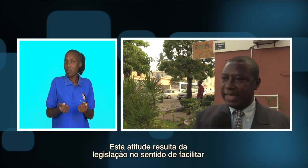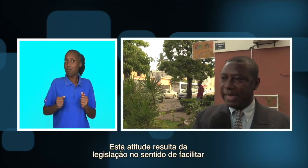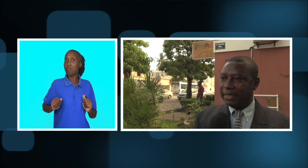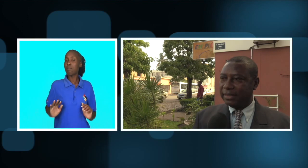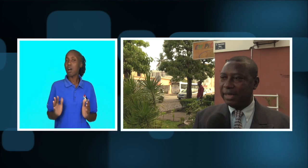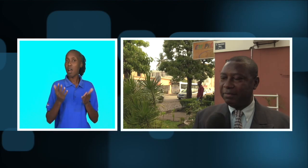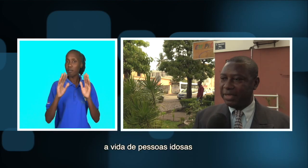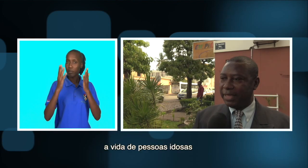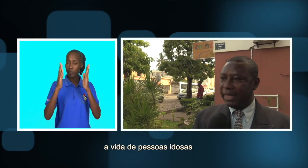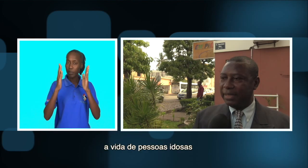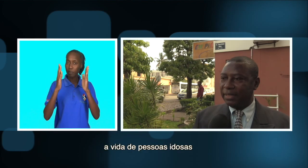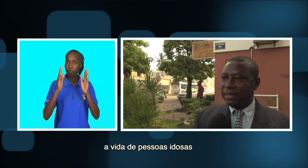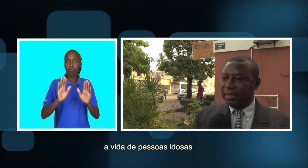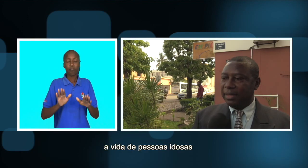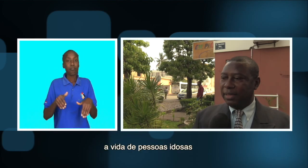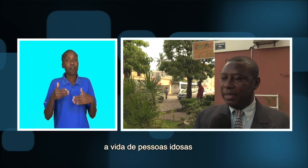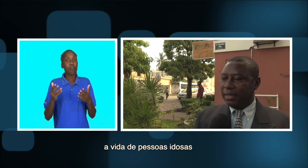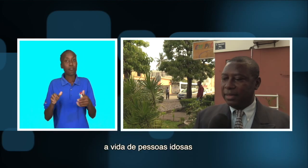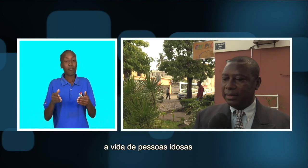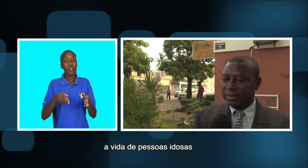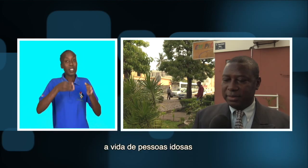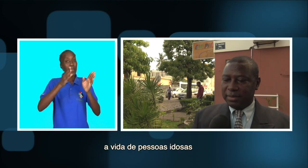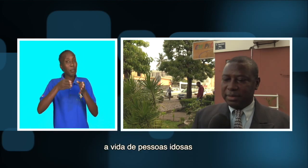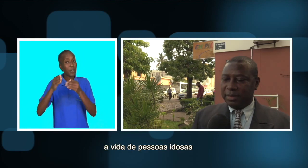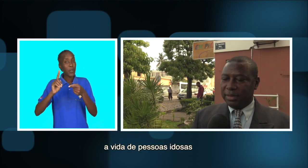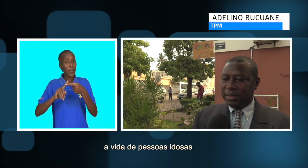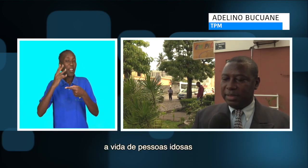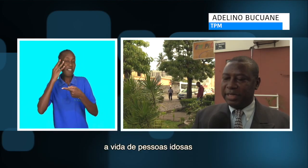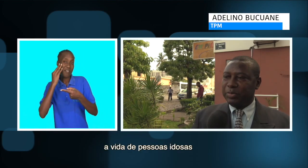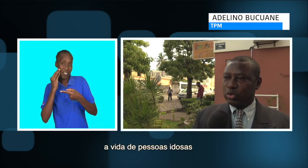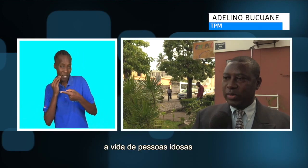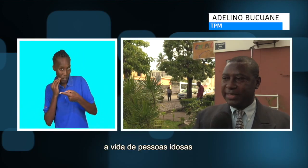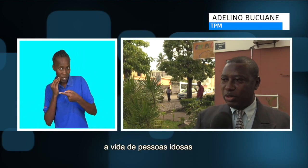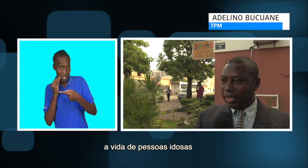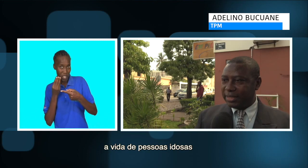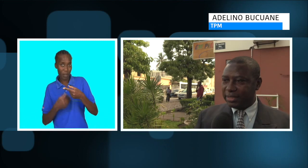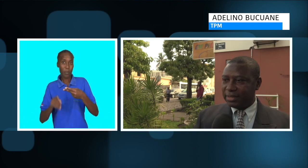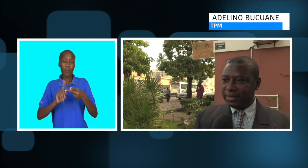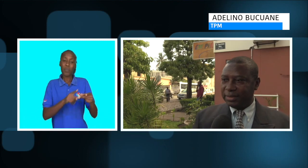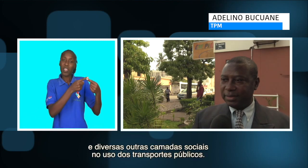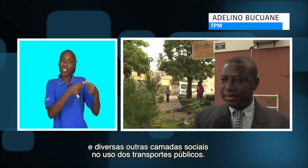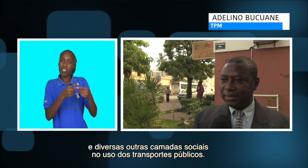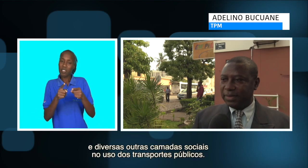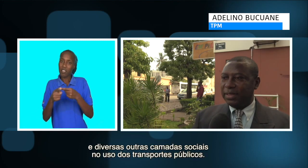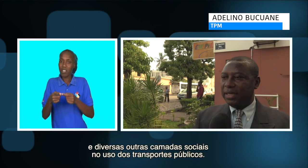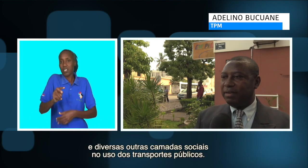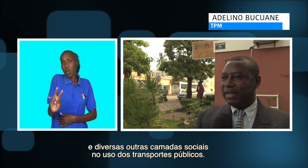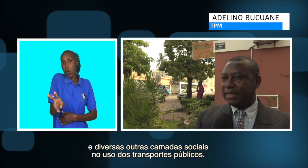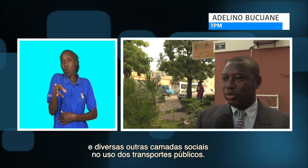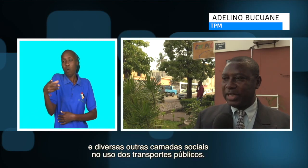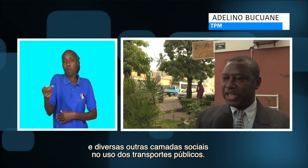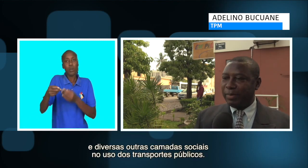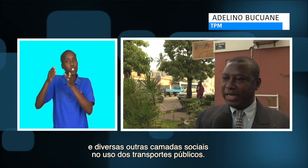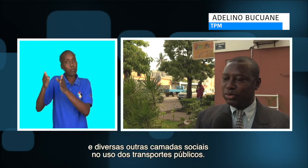facilitar a vida de pessoas idosas e